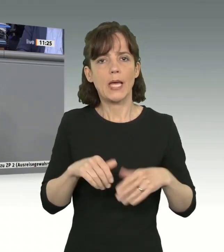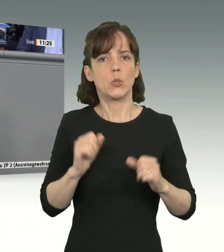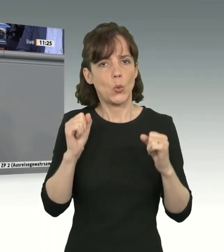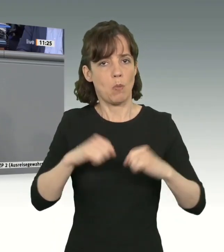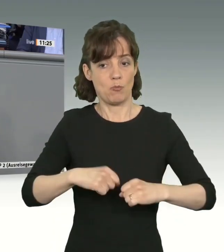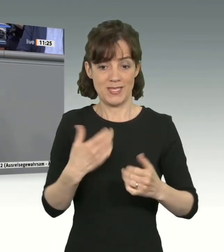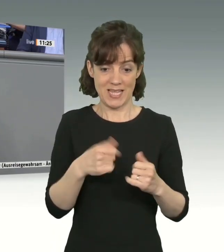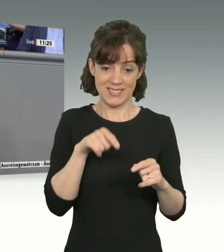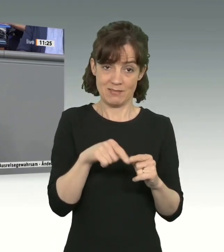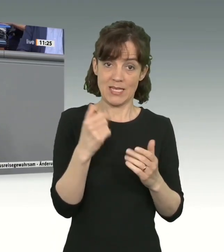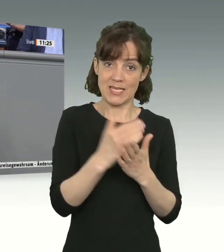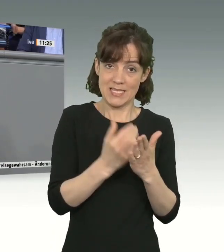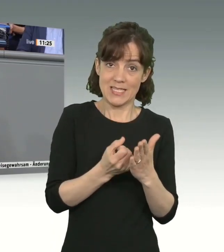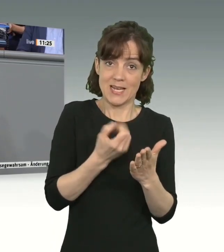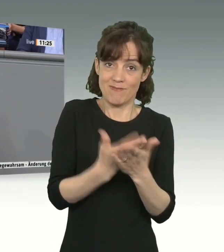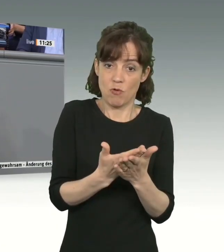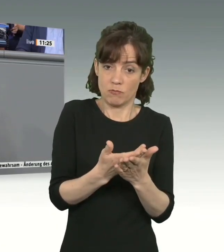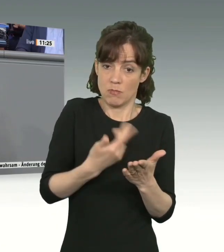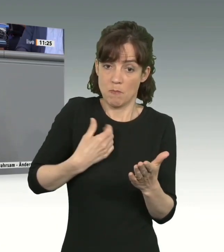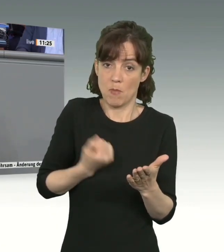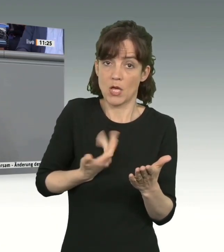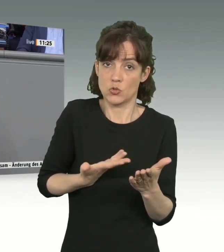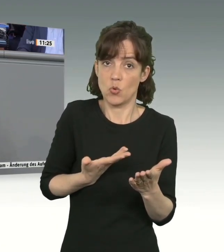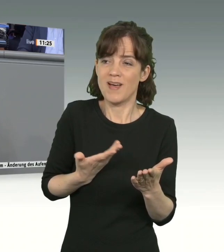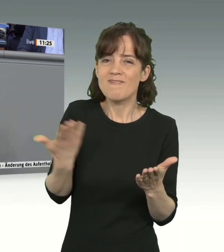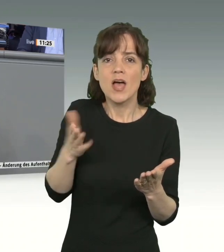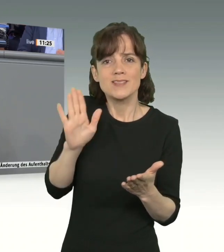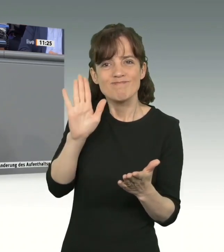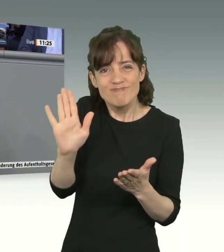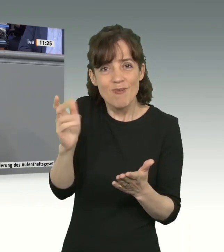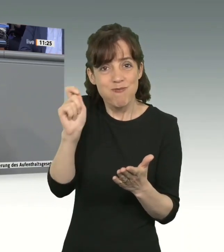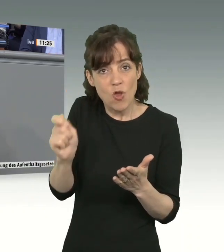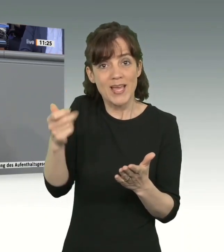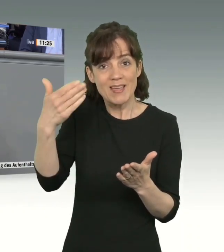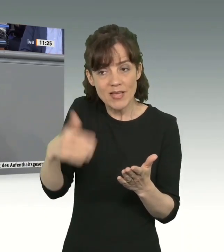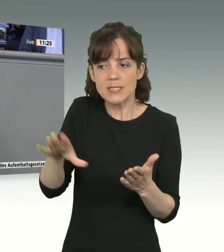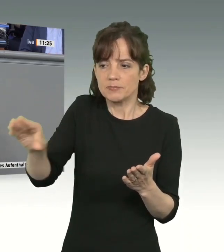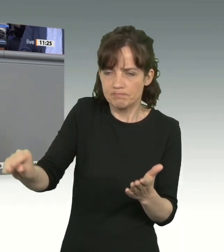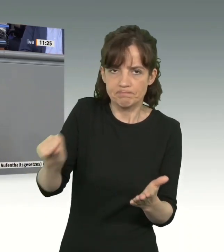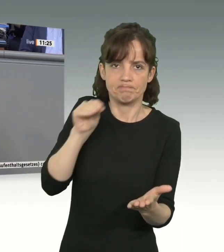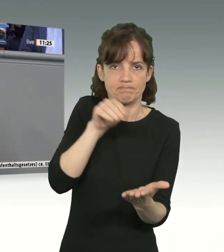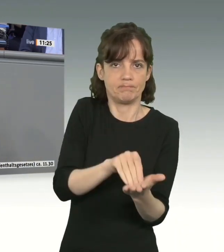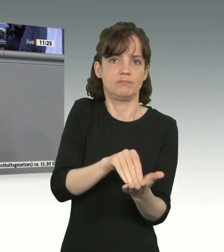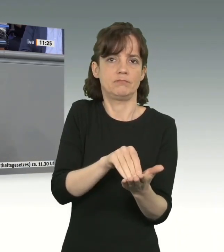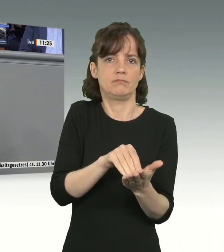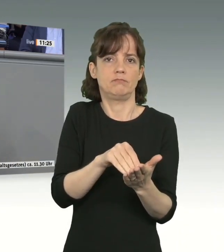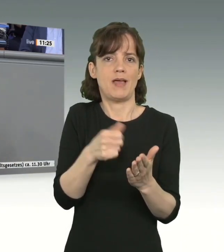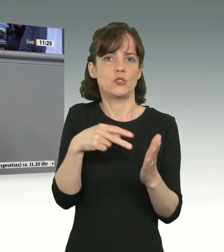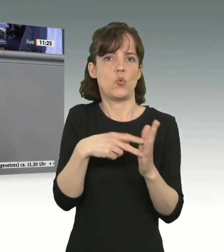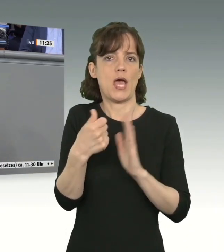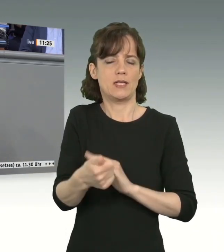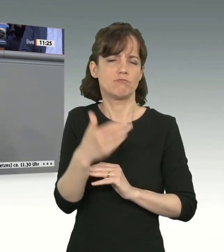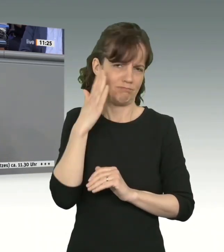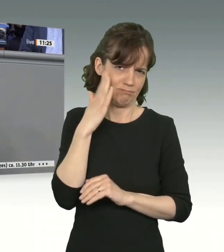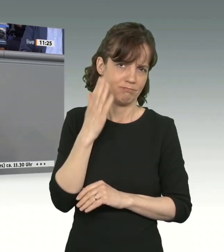Gesetzentwurf, dass wir eben nur das einbringen, was Sie vorgeschlagen haben. Und Sie alle kennen die Umfragewerte, in denen die